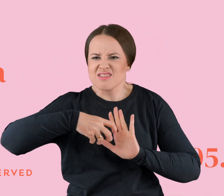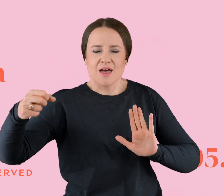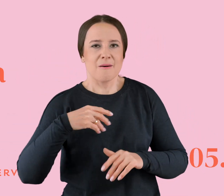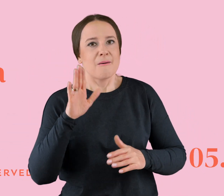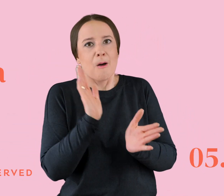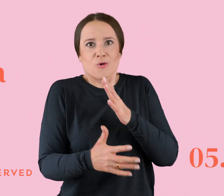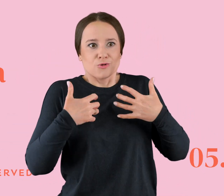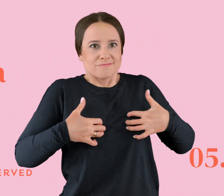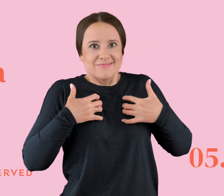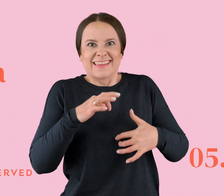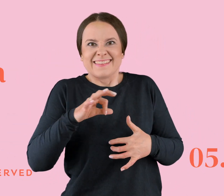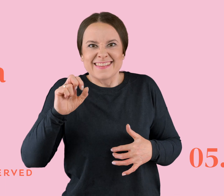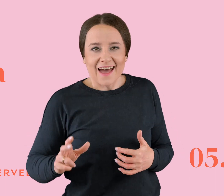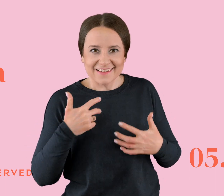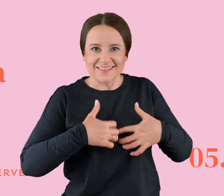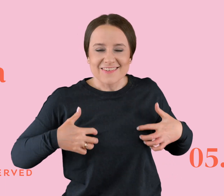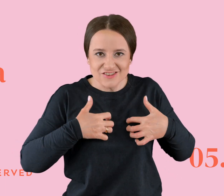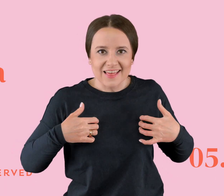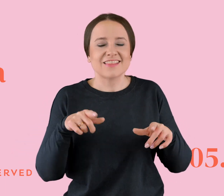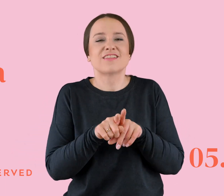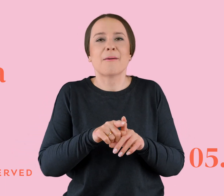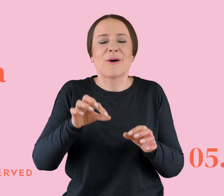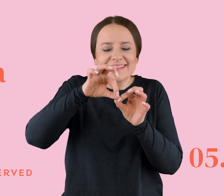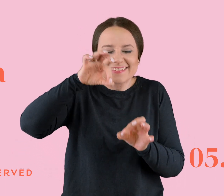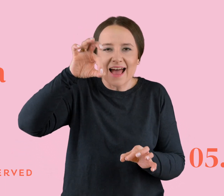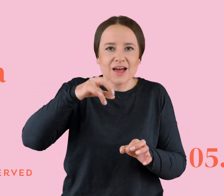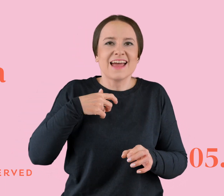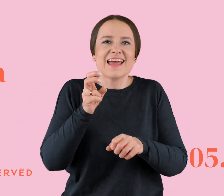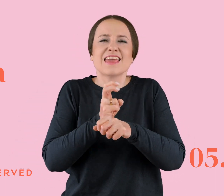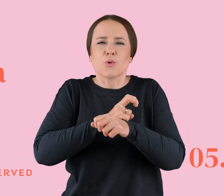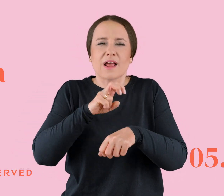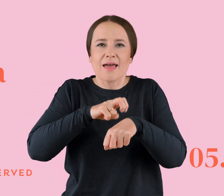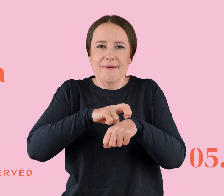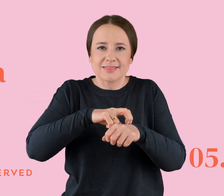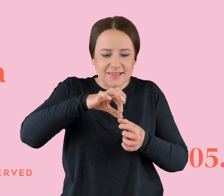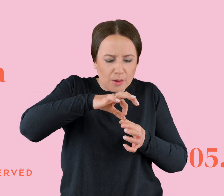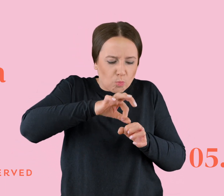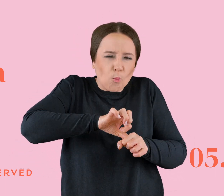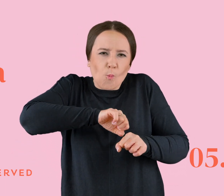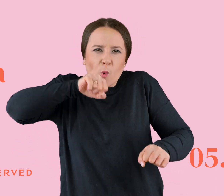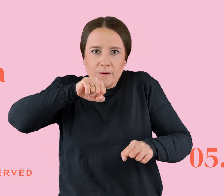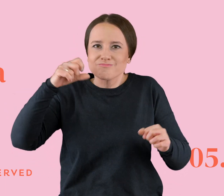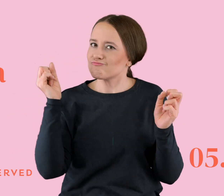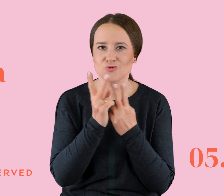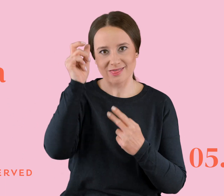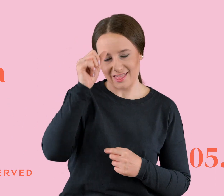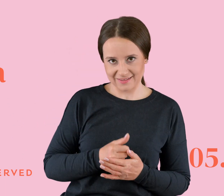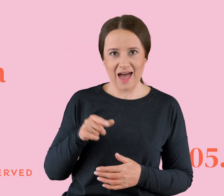zwierzątko i ssak chirurgiczny się tak samo nazywają. No ale dobra, on nie był słuchajcie ssakiem wiewiórką.